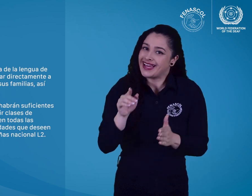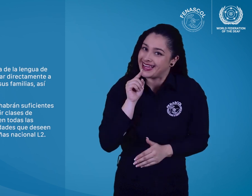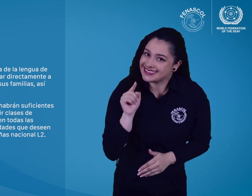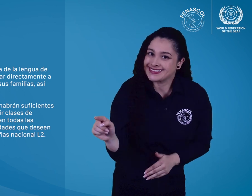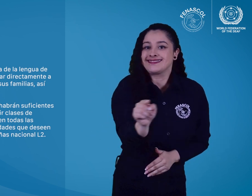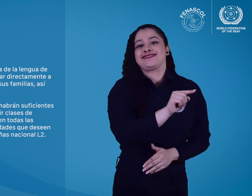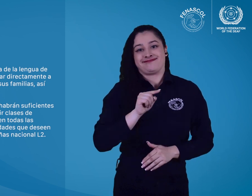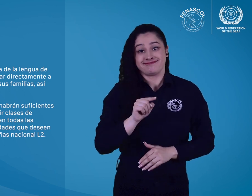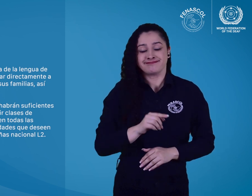sordos.